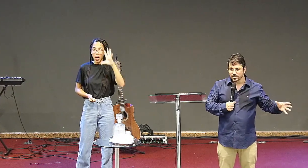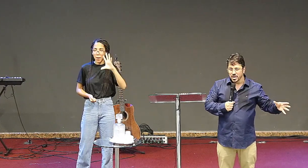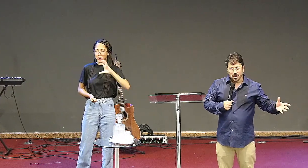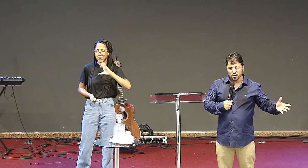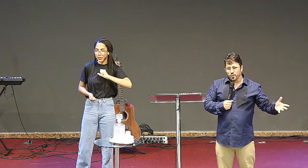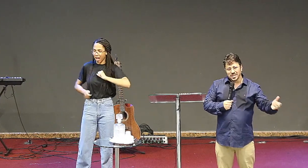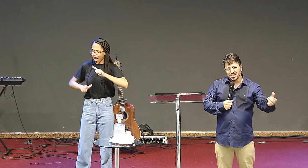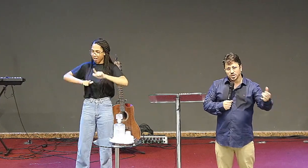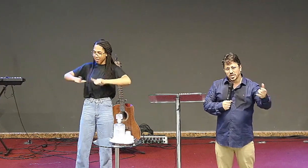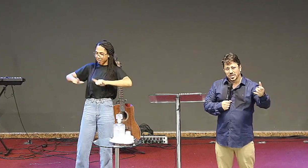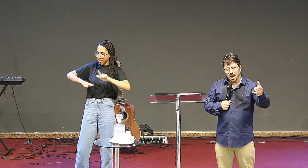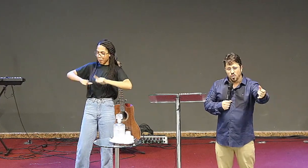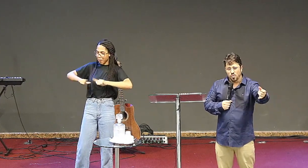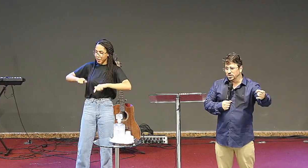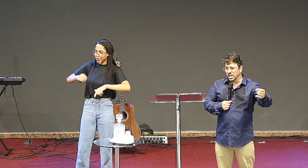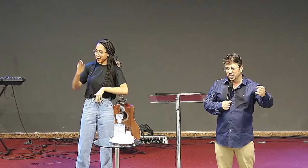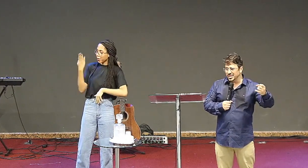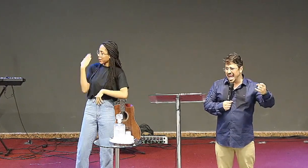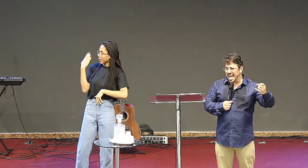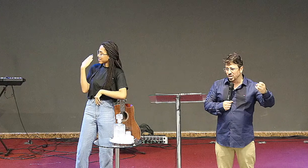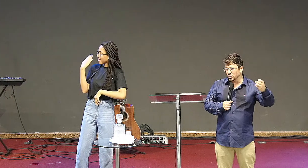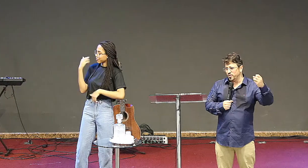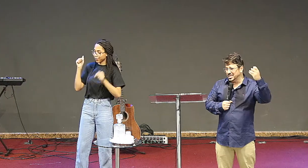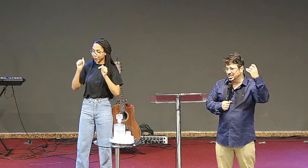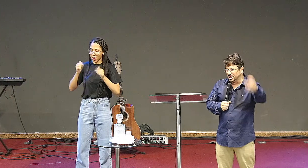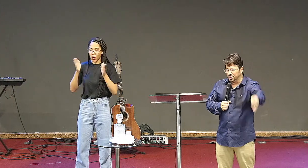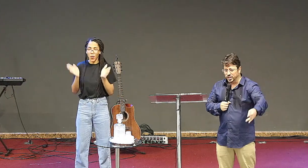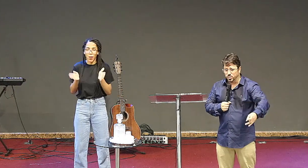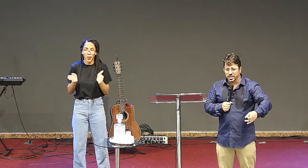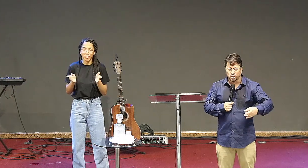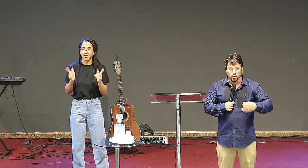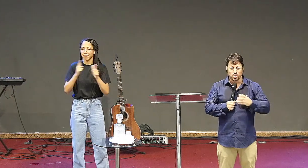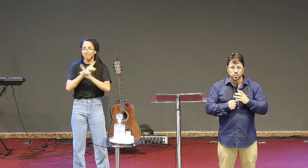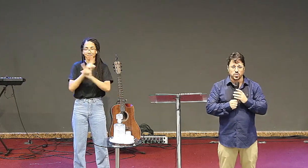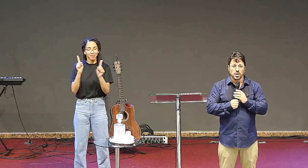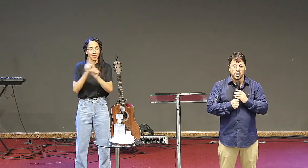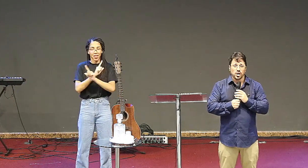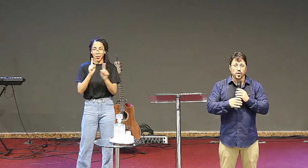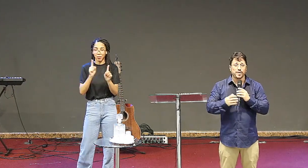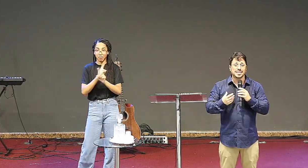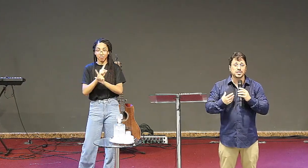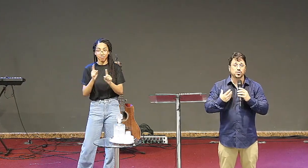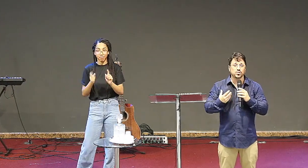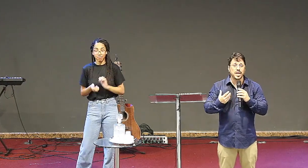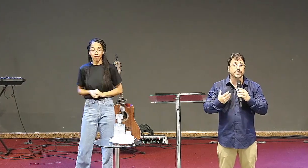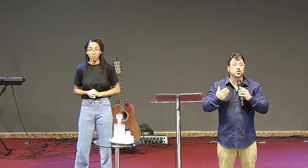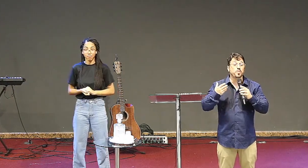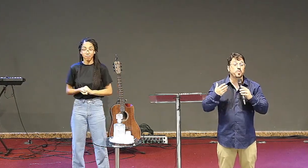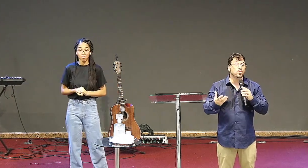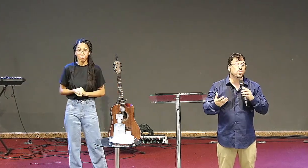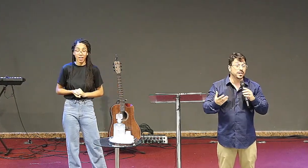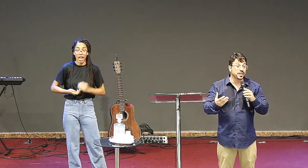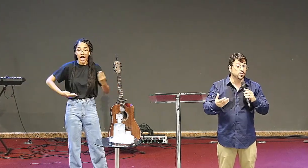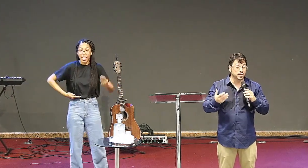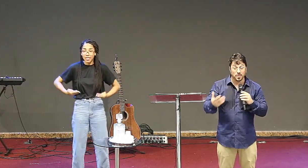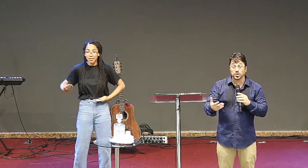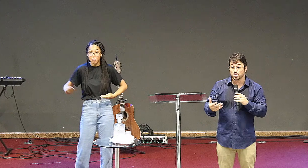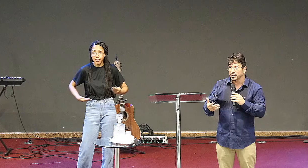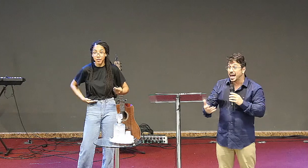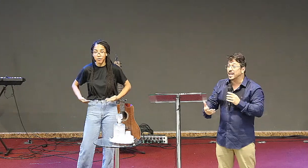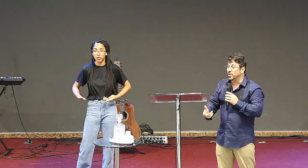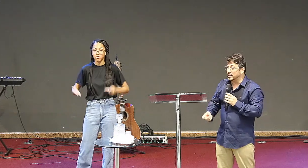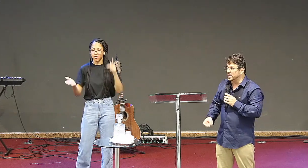passado eu não estou falando de acúmulo de atividades eu não estou falando de ativismo religioso eu estou falando de um serviço puro a Deus